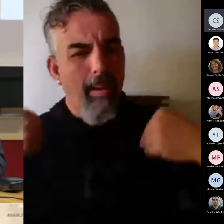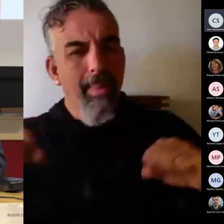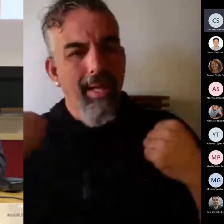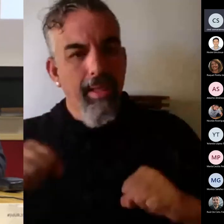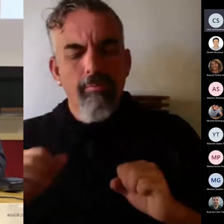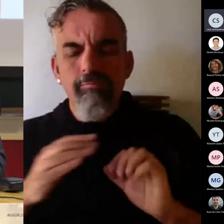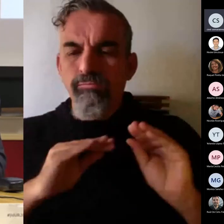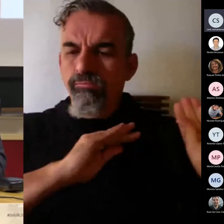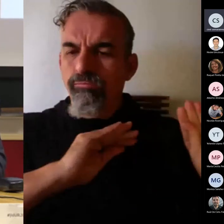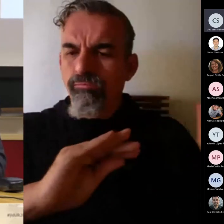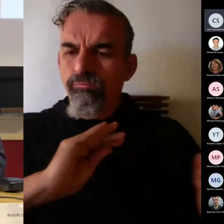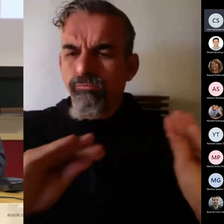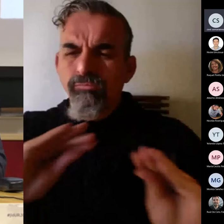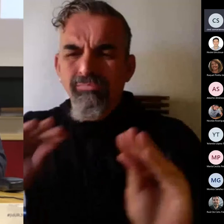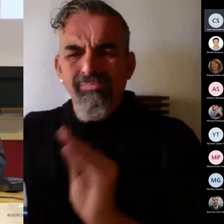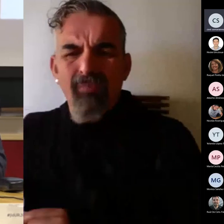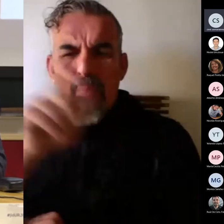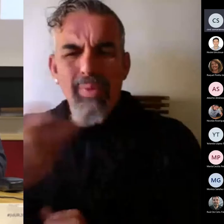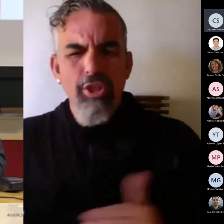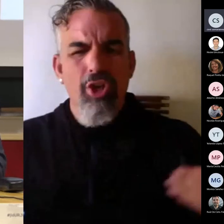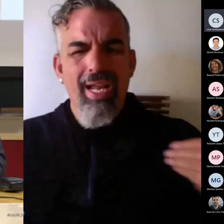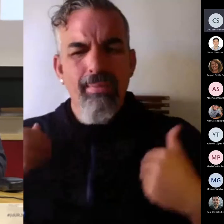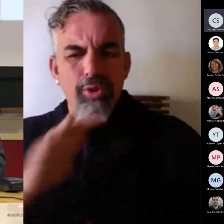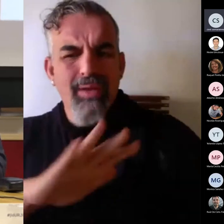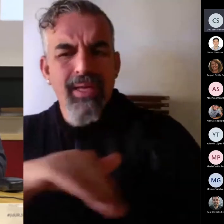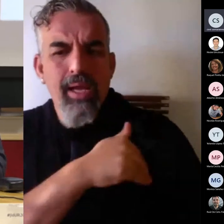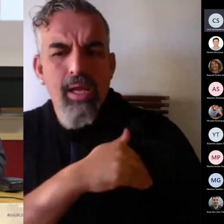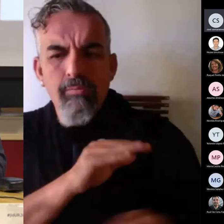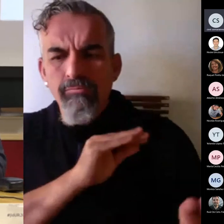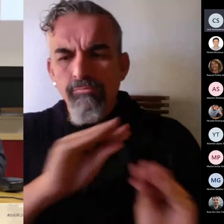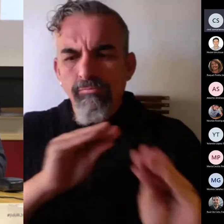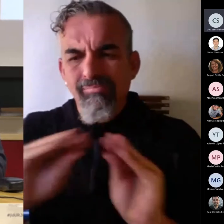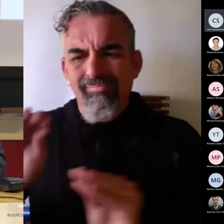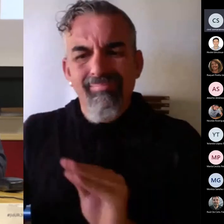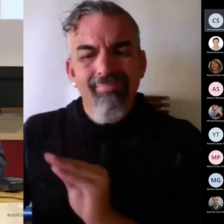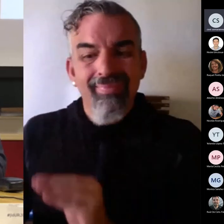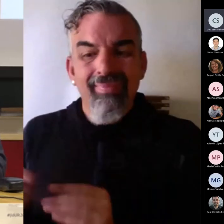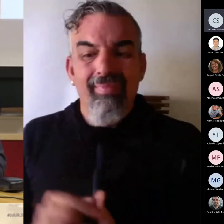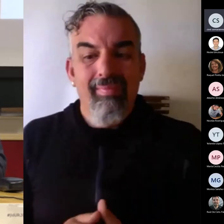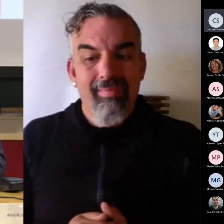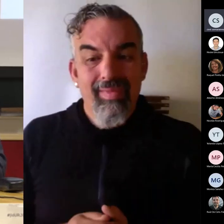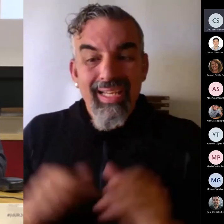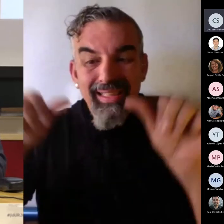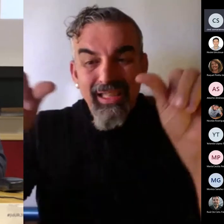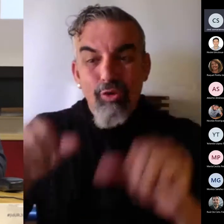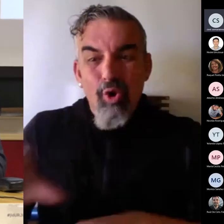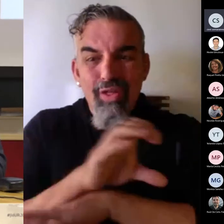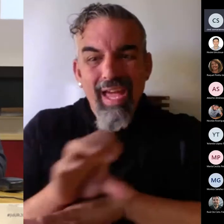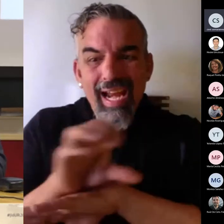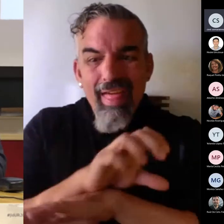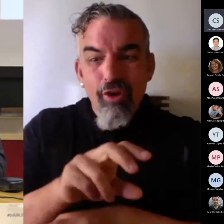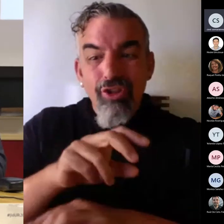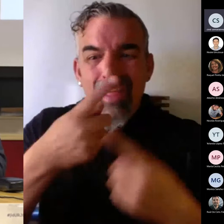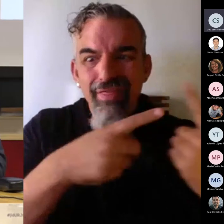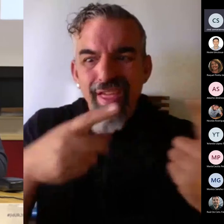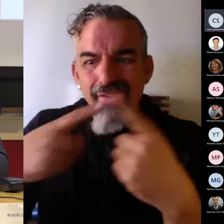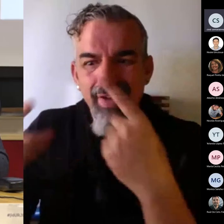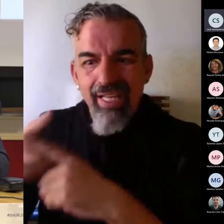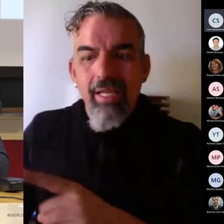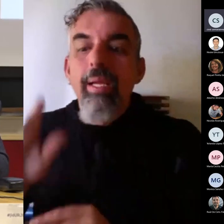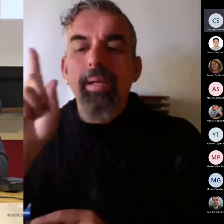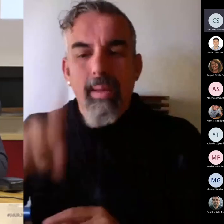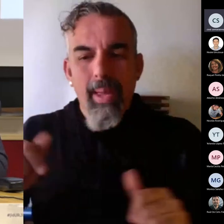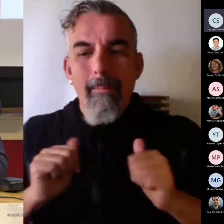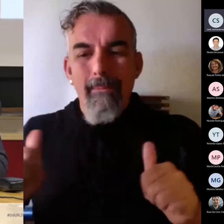Preguntamos a responsables académicos de 230 titulaciones de grado y de máster, de las 1